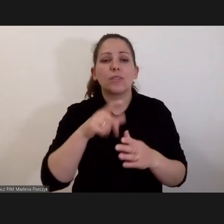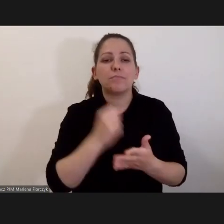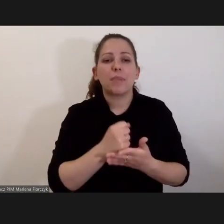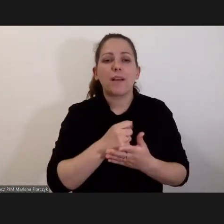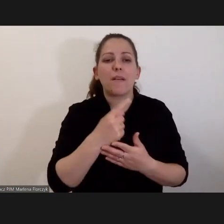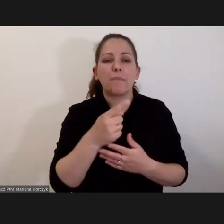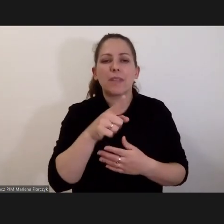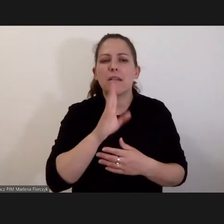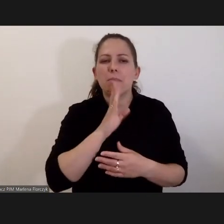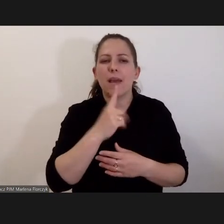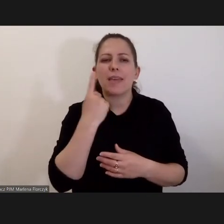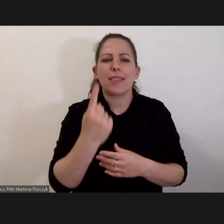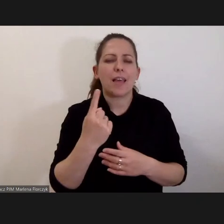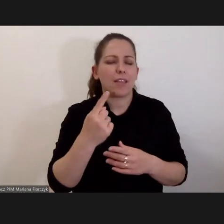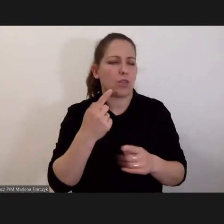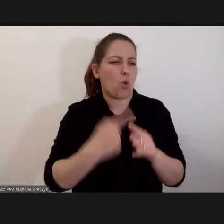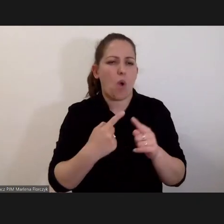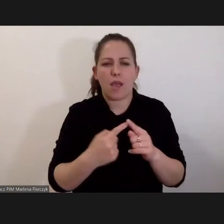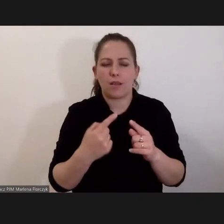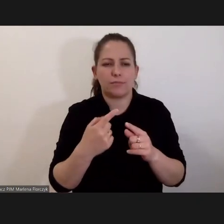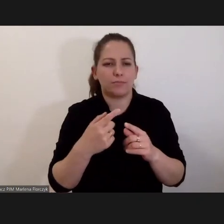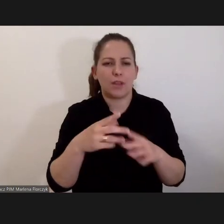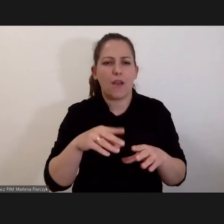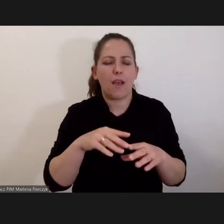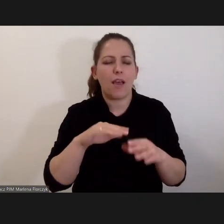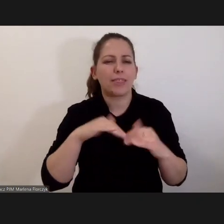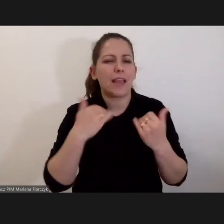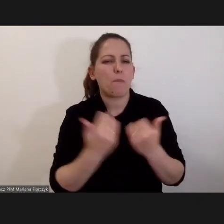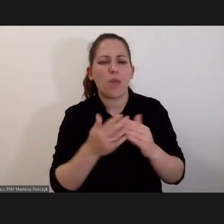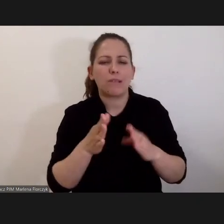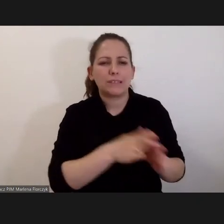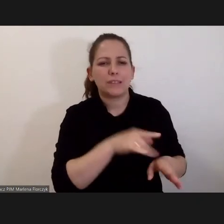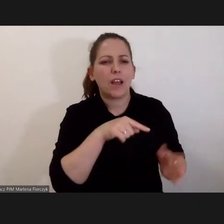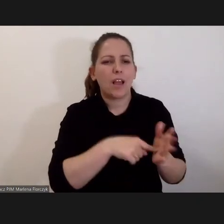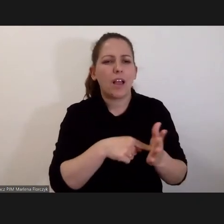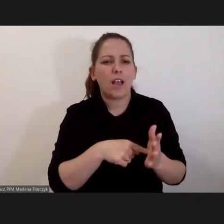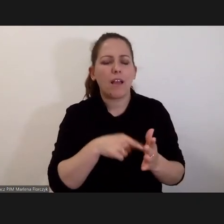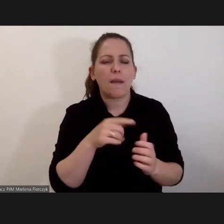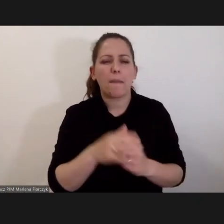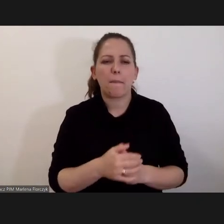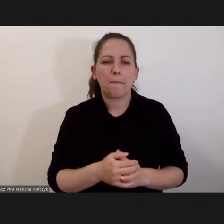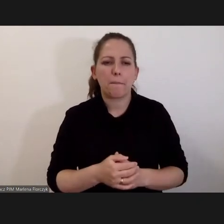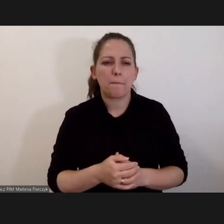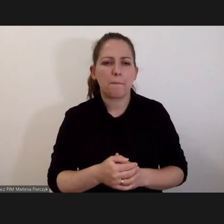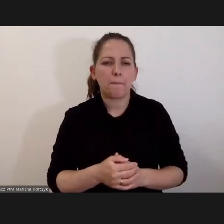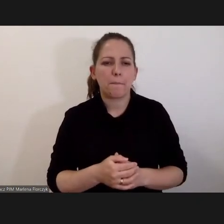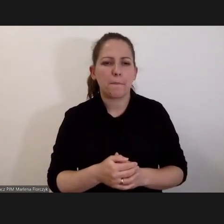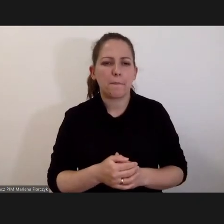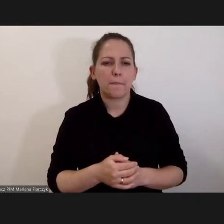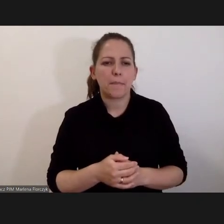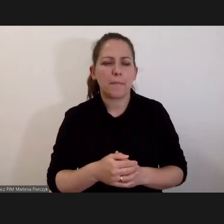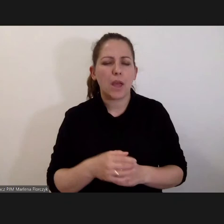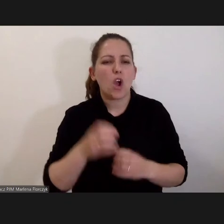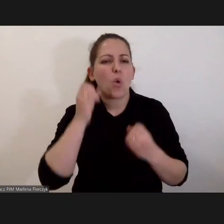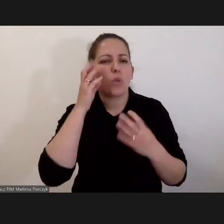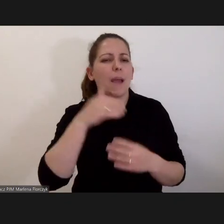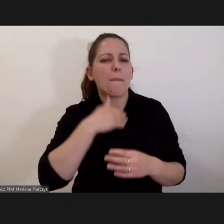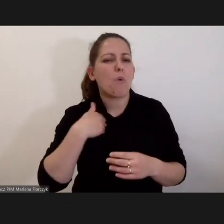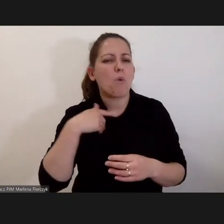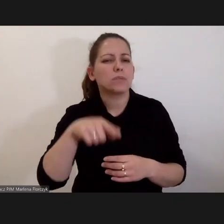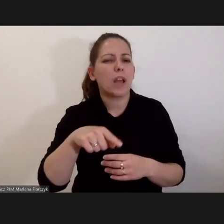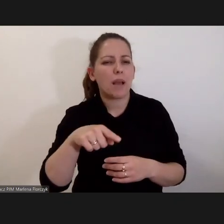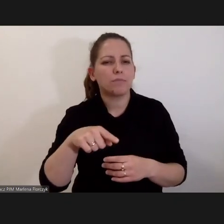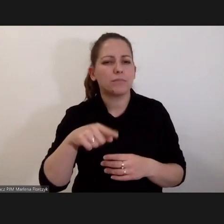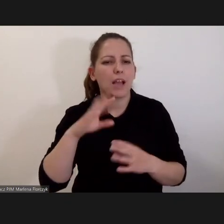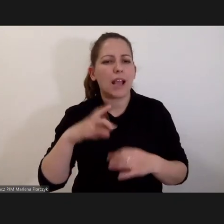jako jedyna trochę wybiega poza funkcjonowanie Trybunału, a nawiązuje wprost do procedury polskiej, to jest pytanie Pani mecenas